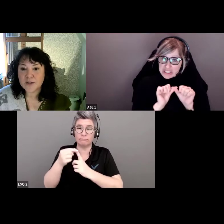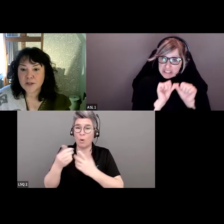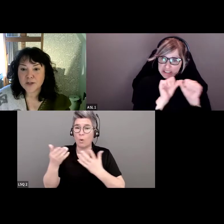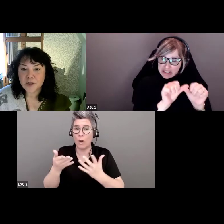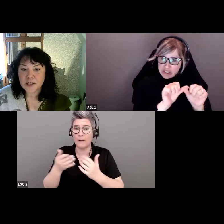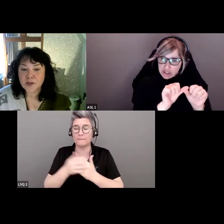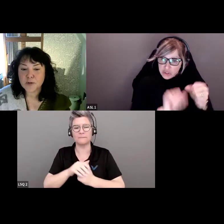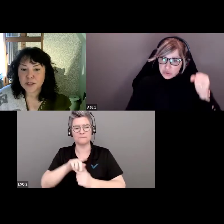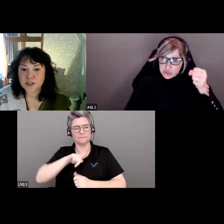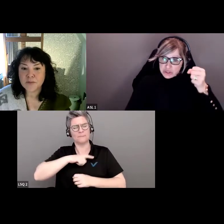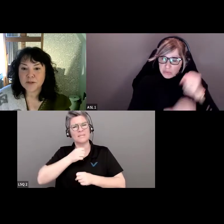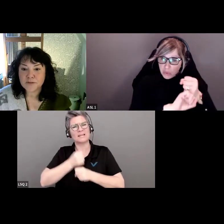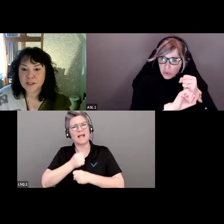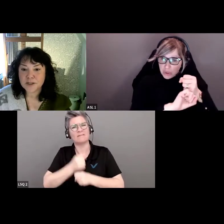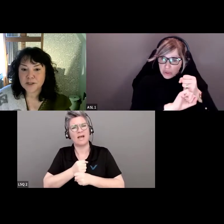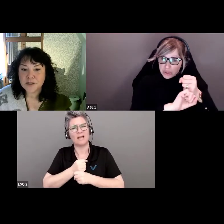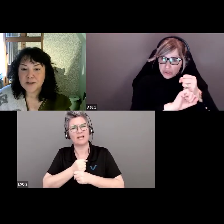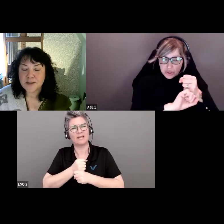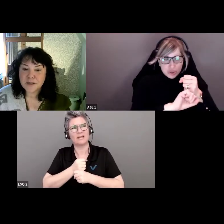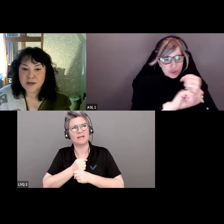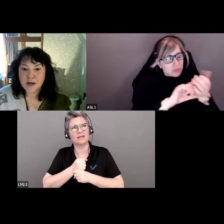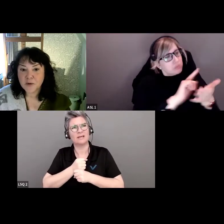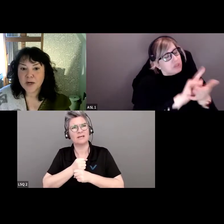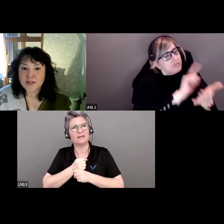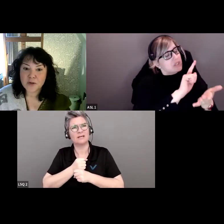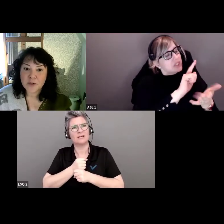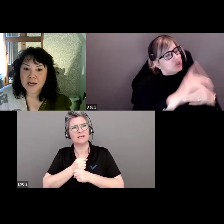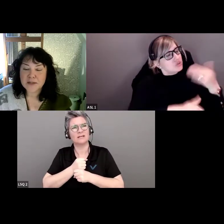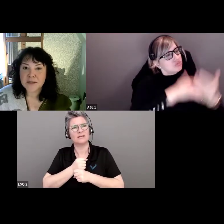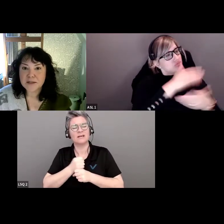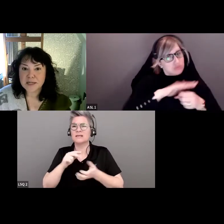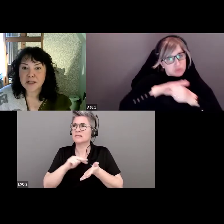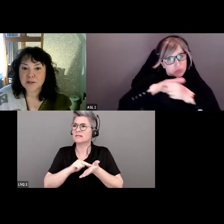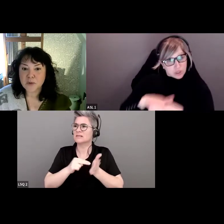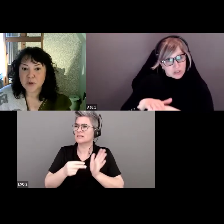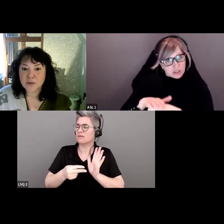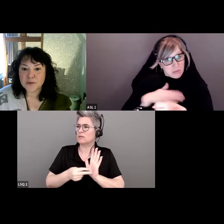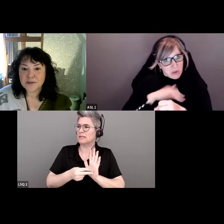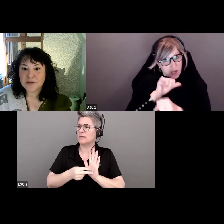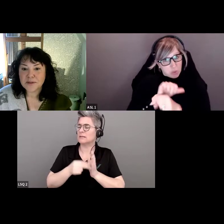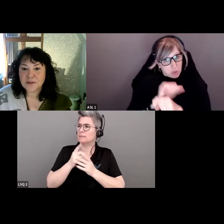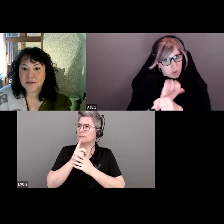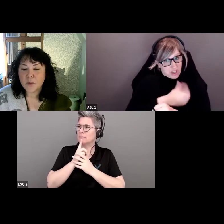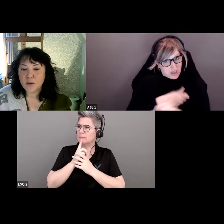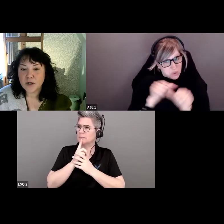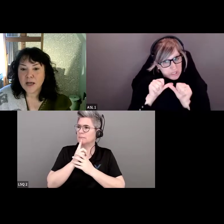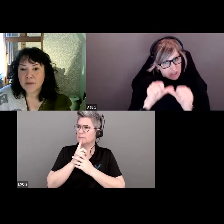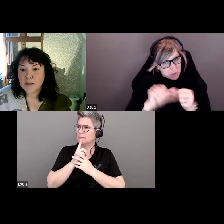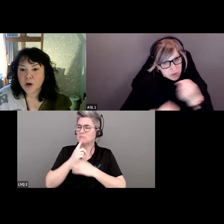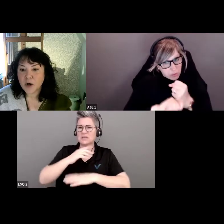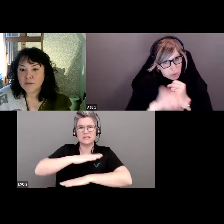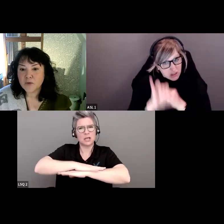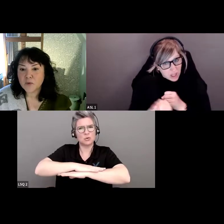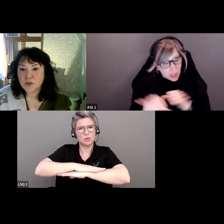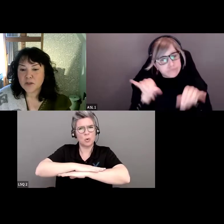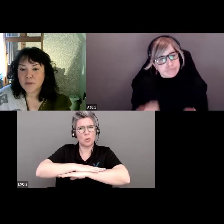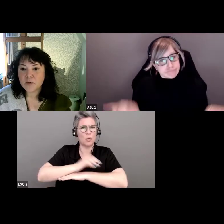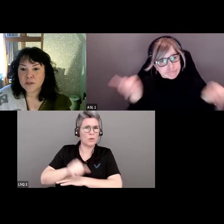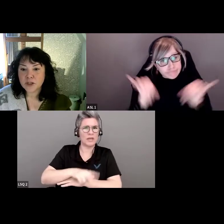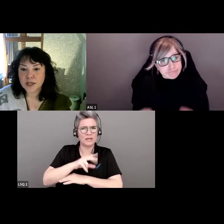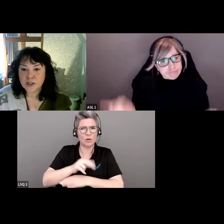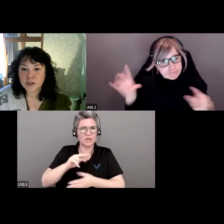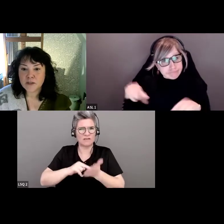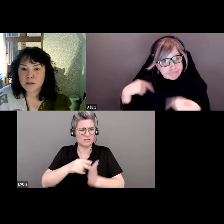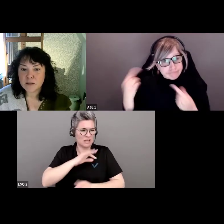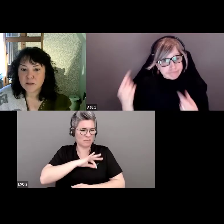mon travail reconstitue le statu quo, c'est-à-dire confirme les